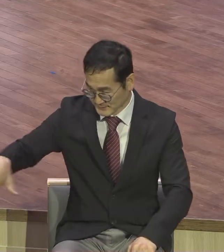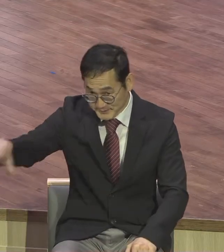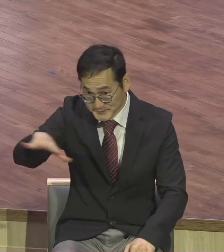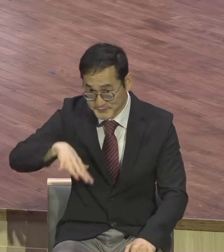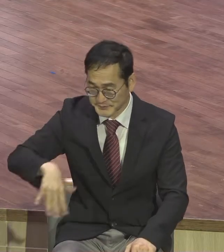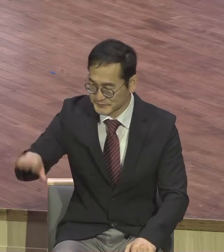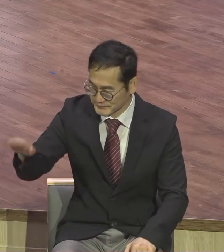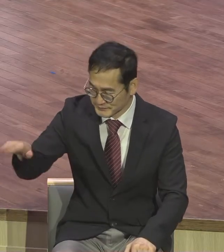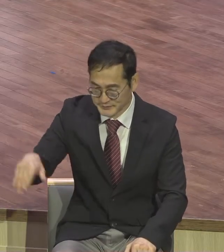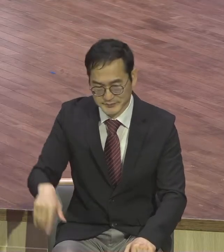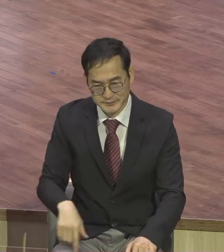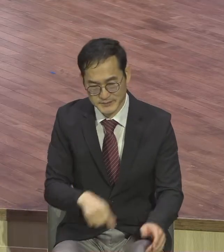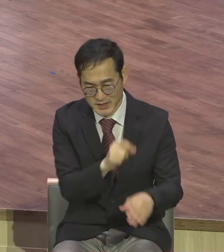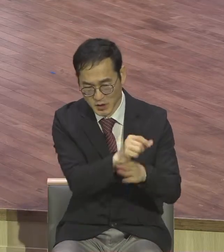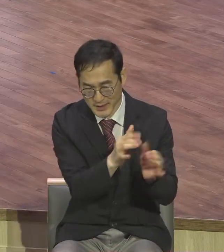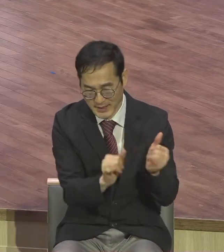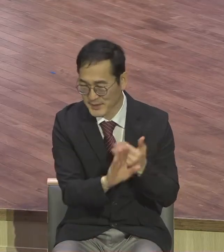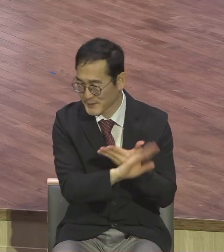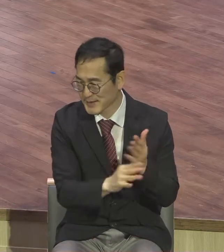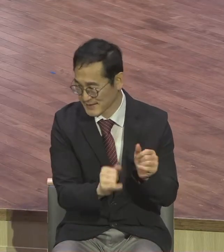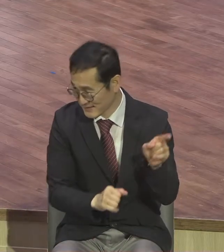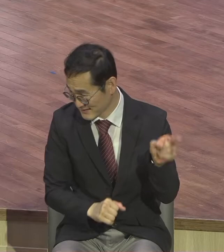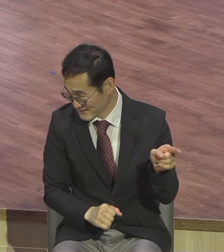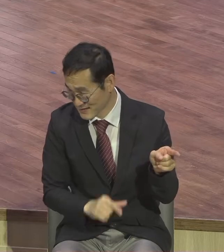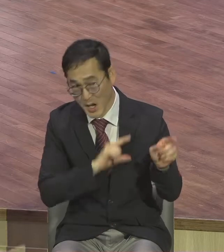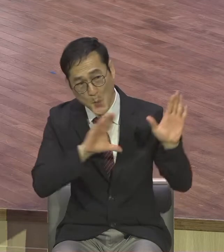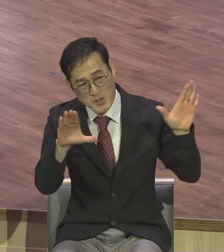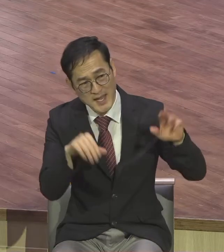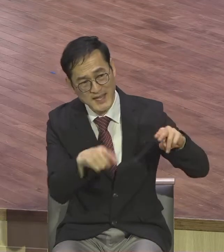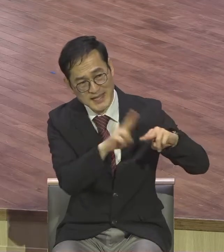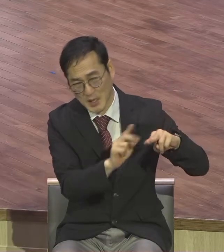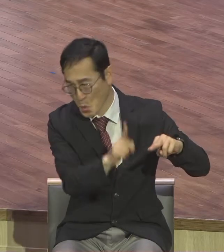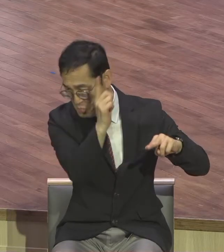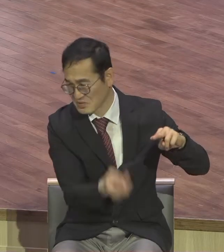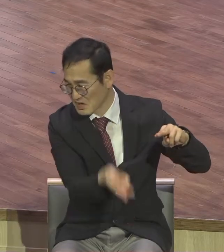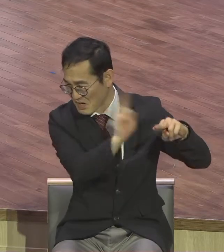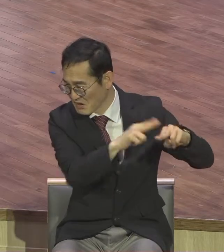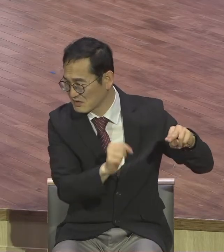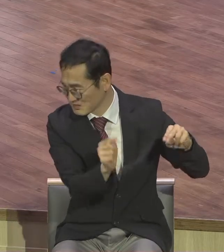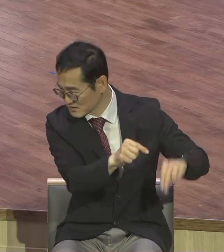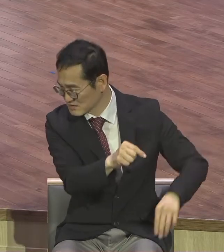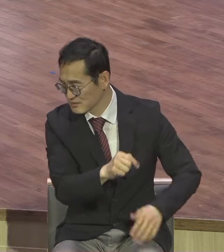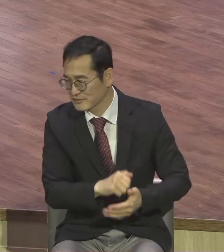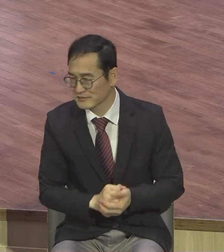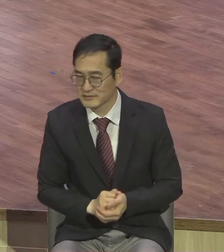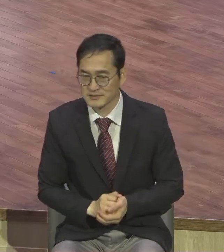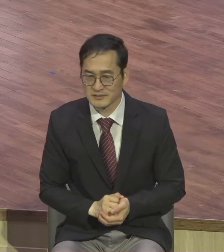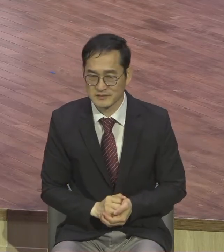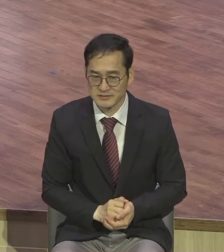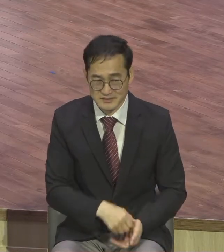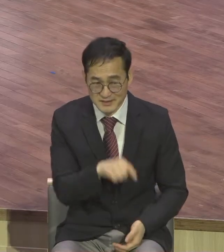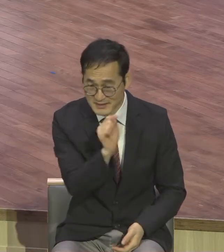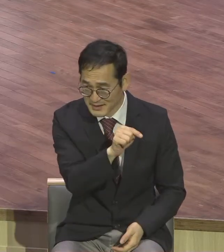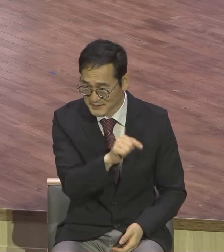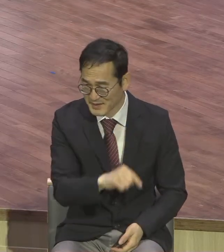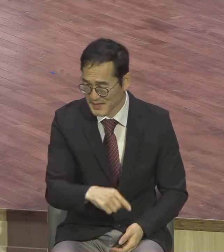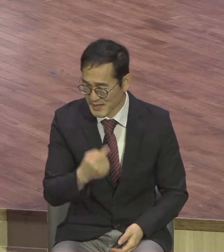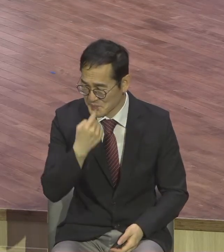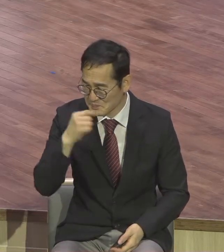세계관들과 바리샘들이 모세의 자리에 앉았으니 그러므로 무엇이든지 그들이 말하는 바는 행하고